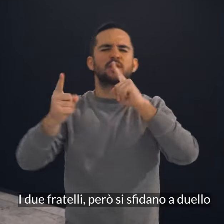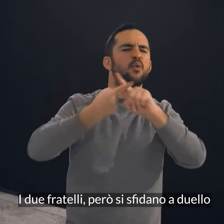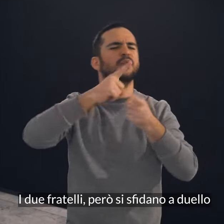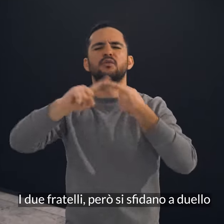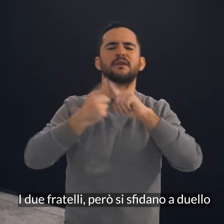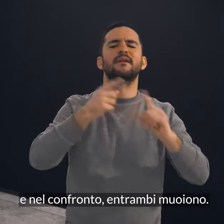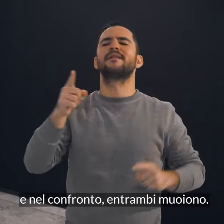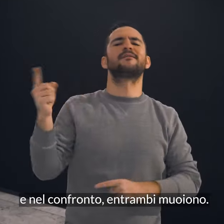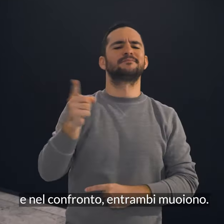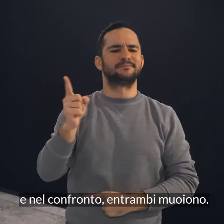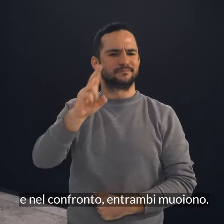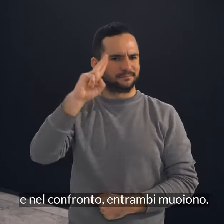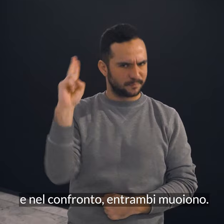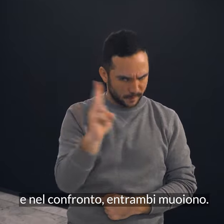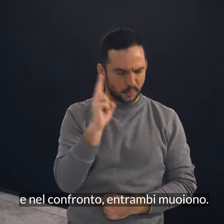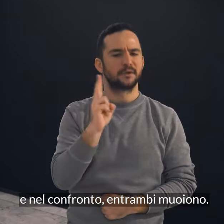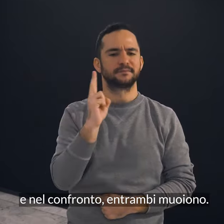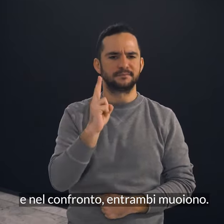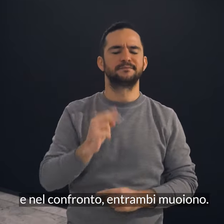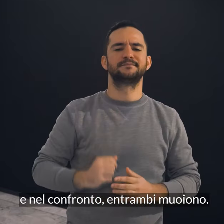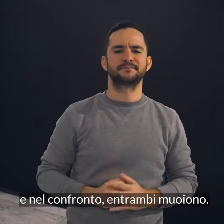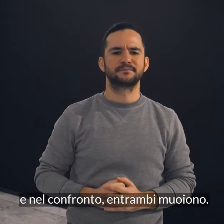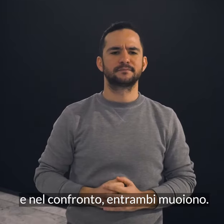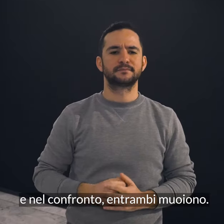duello e nel confronto entrambi muoiono.